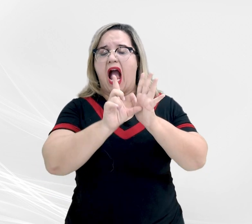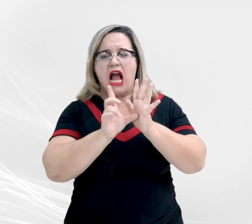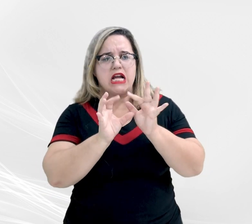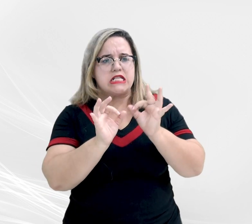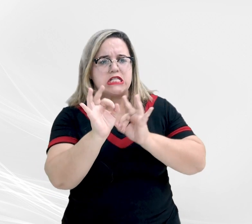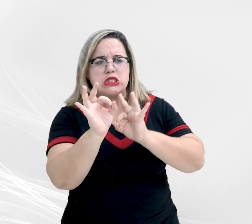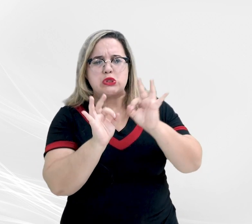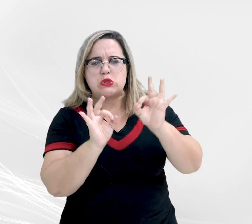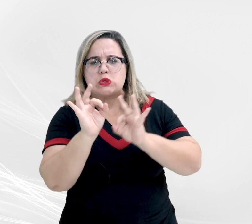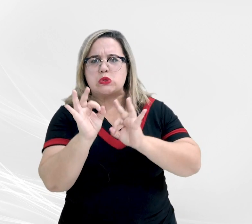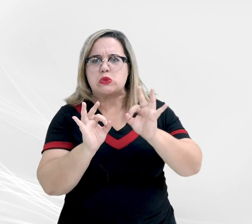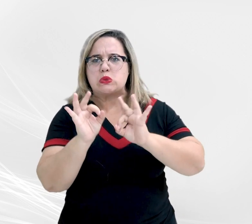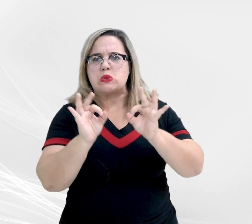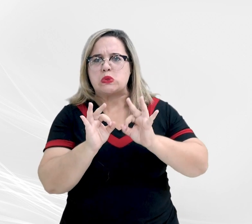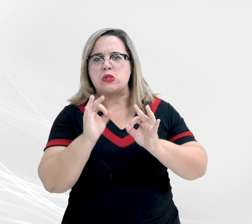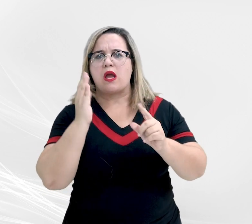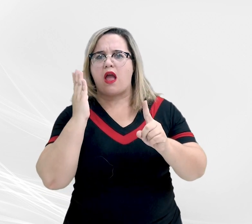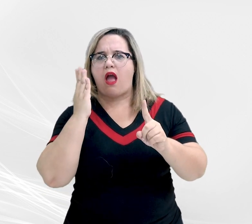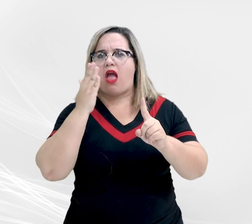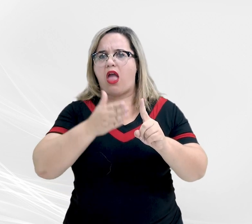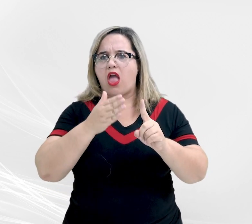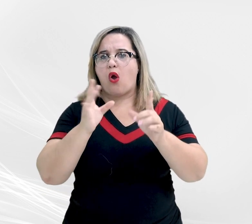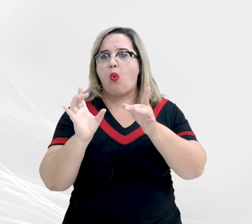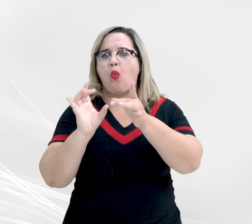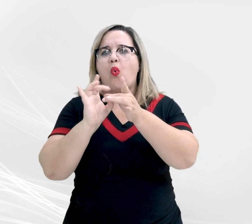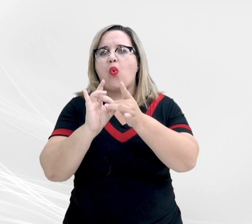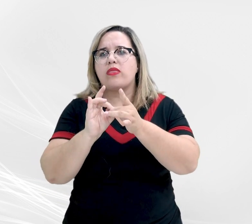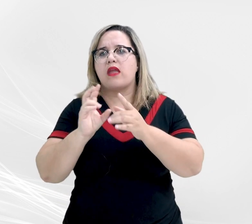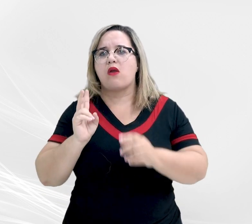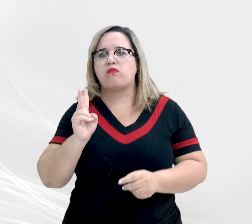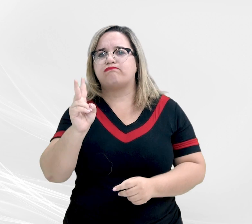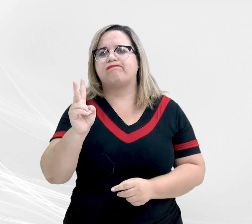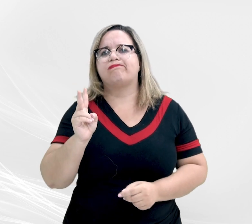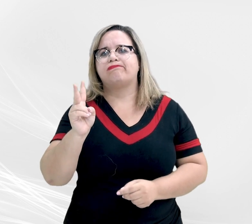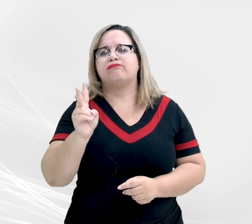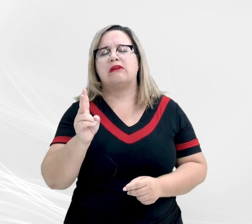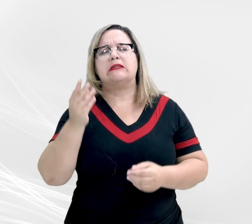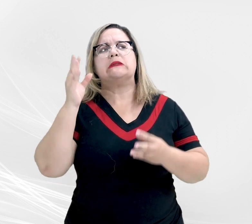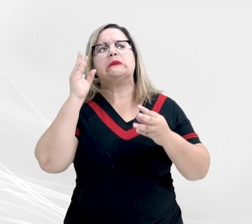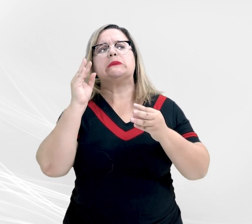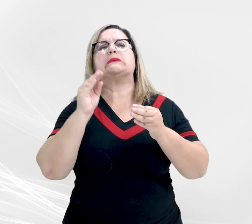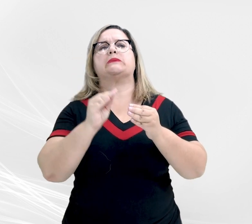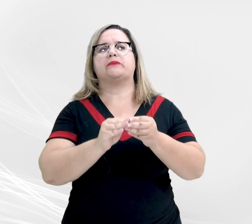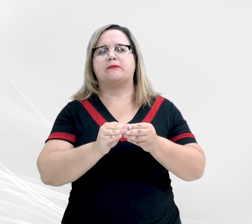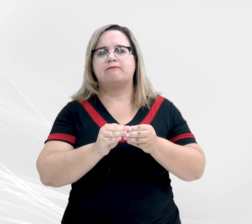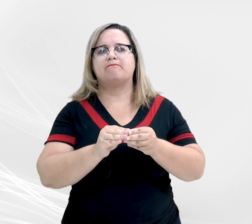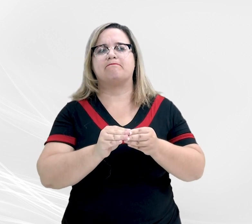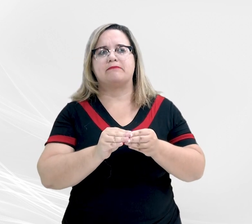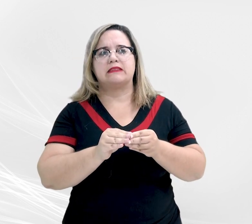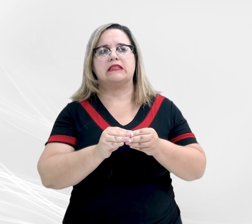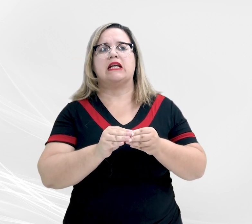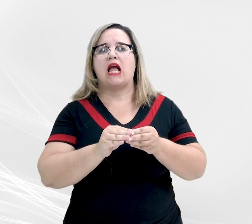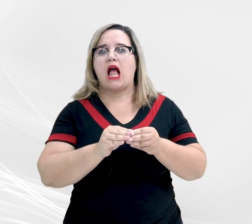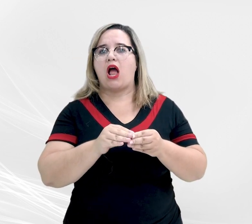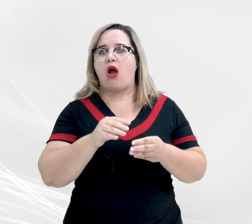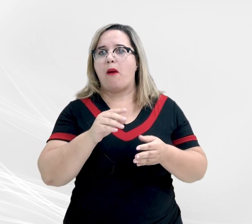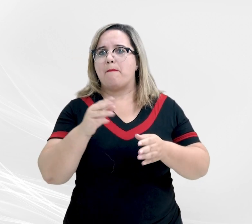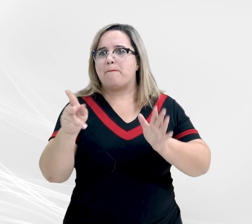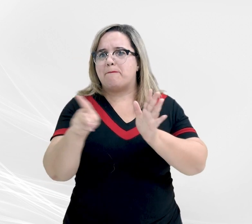fatos, tendo o réu se unido ao seu comparsa, quando entenderam que lhes era devido, por seus próprios meios,